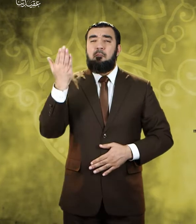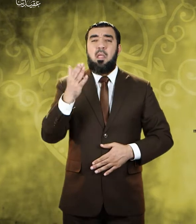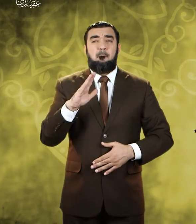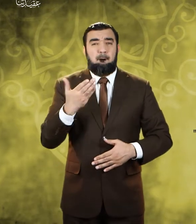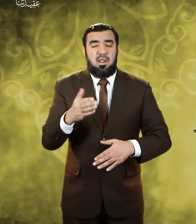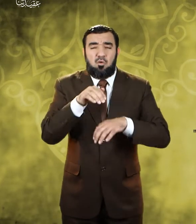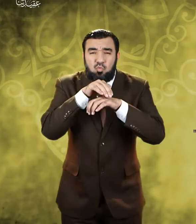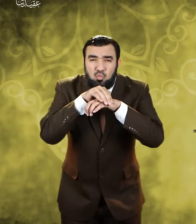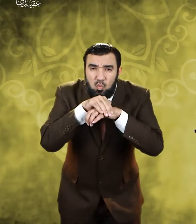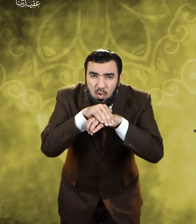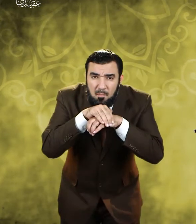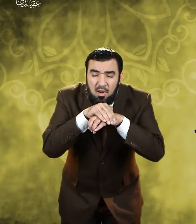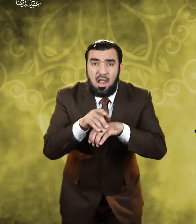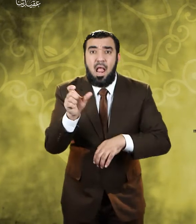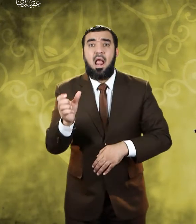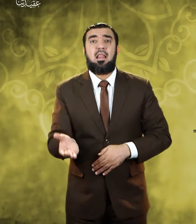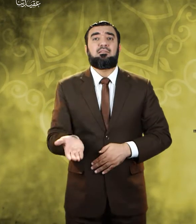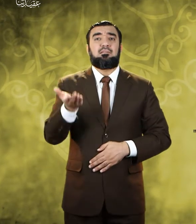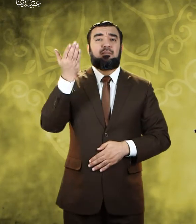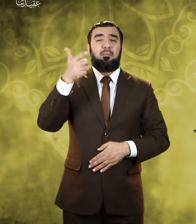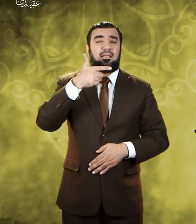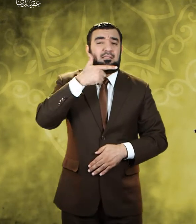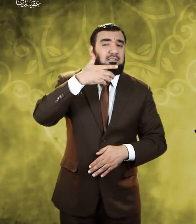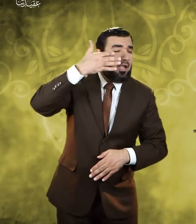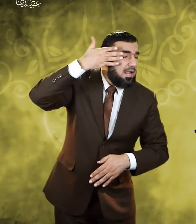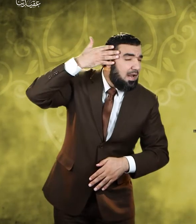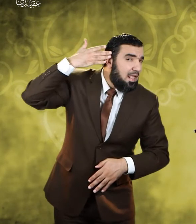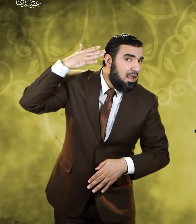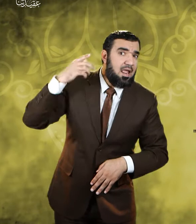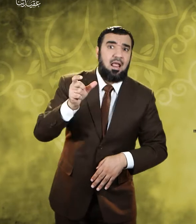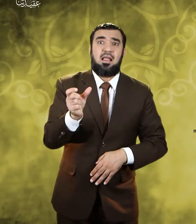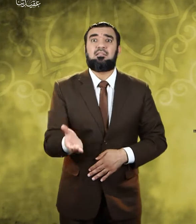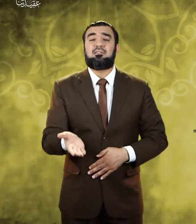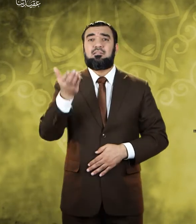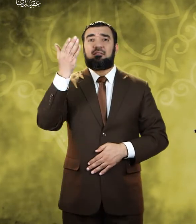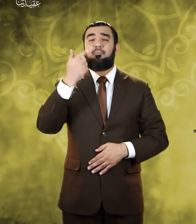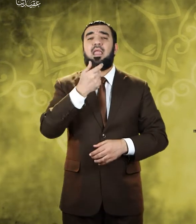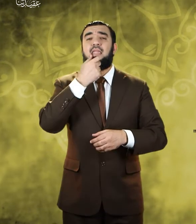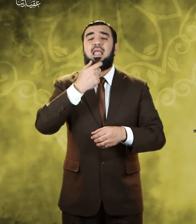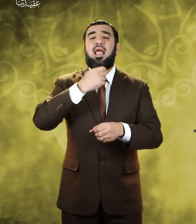وسليمان وزكارية ويحيا